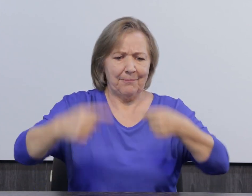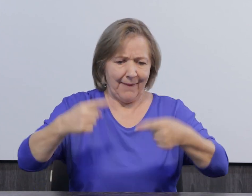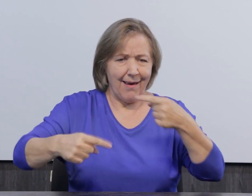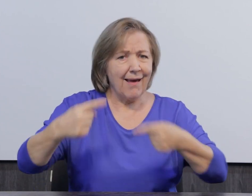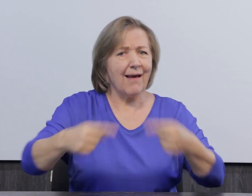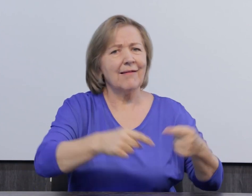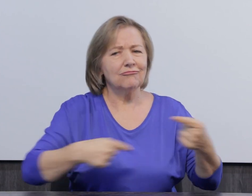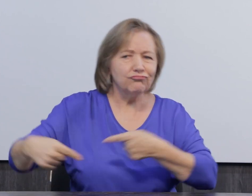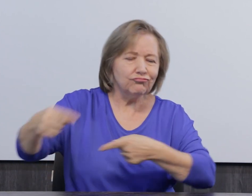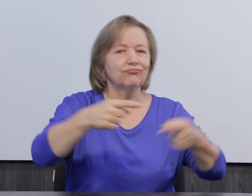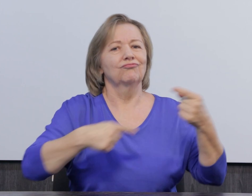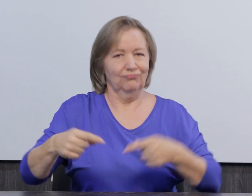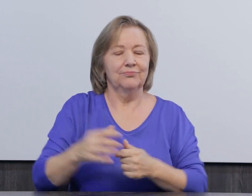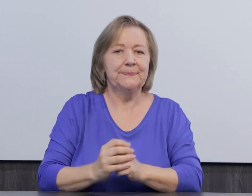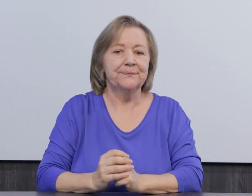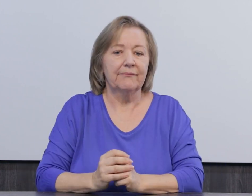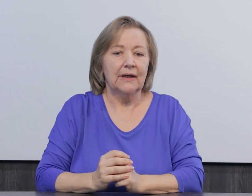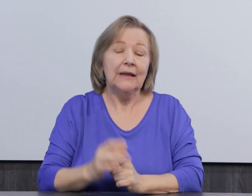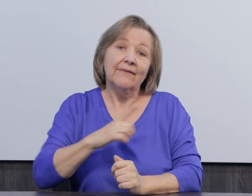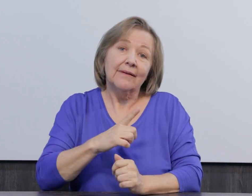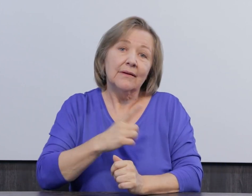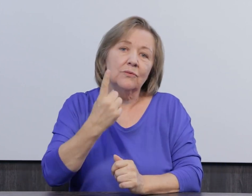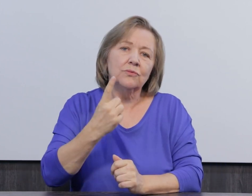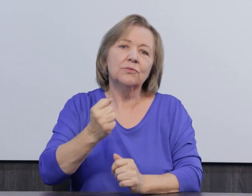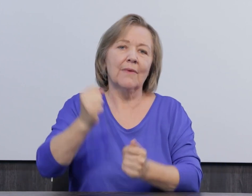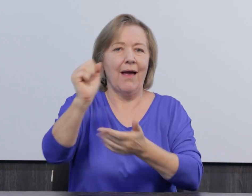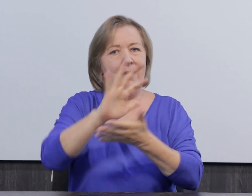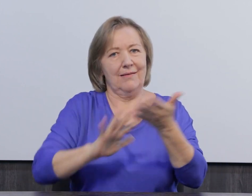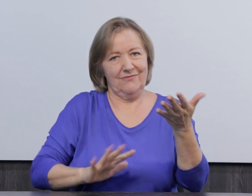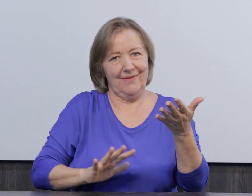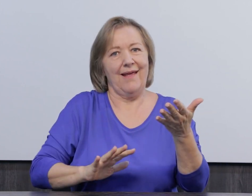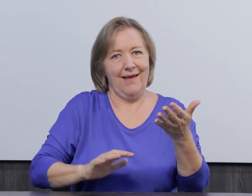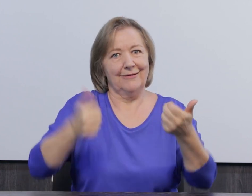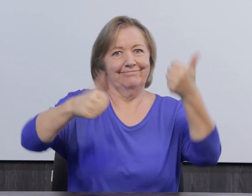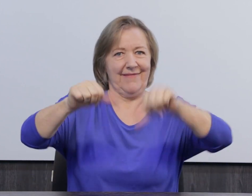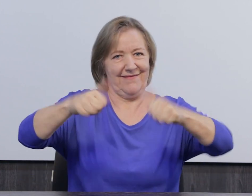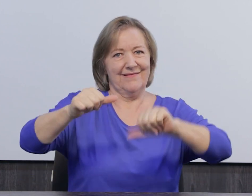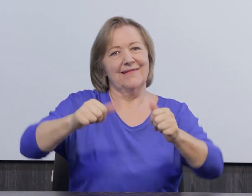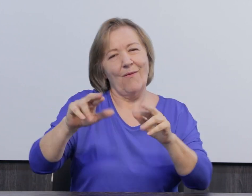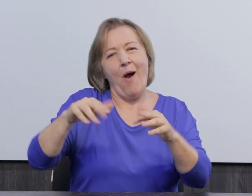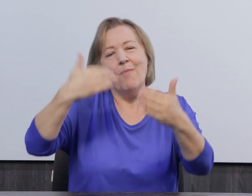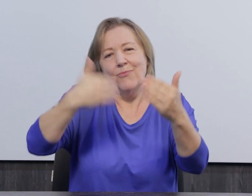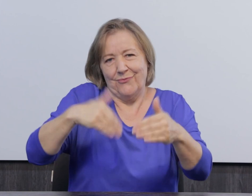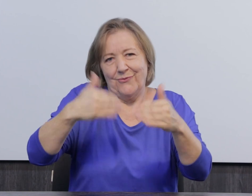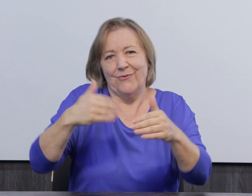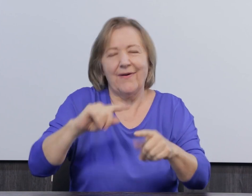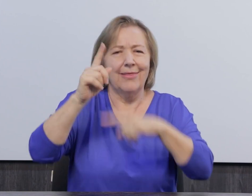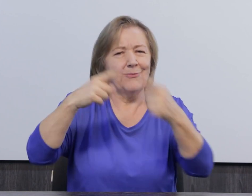As discussões são necessárias e teremos uma atividade avaliativa, como se fosse uma prova, que irei